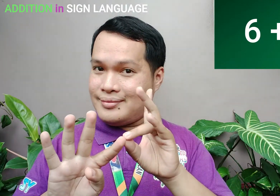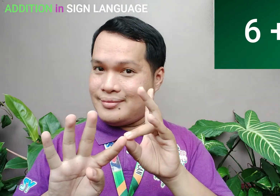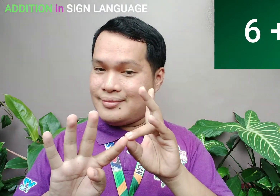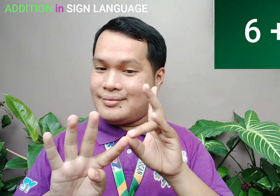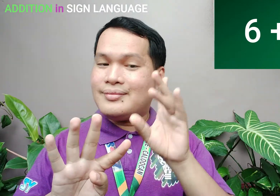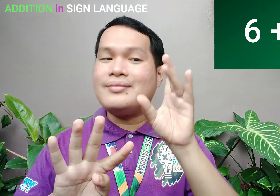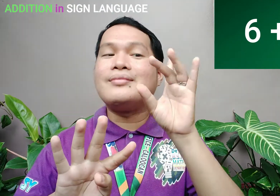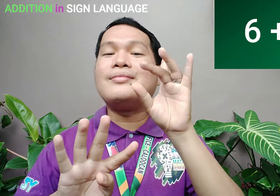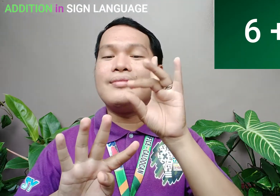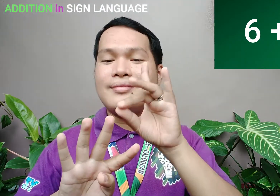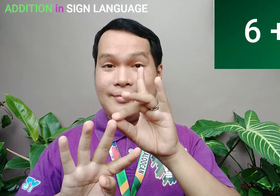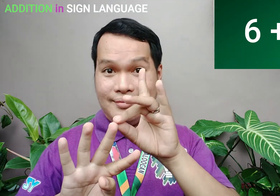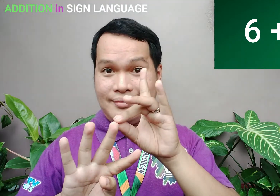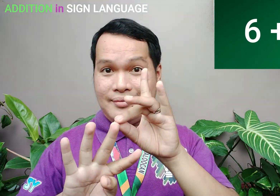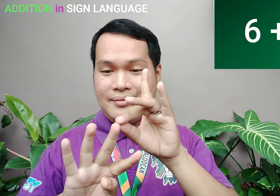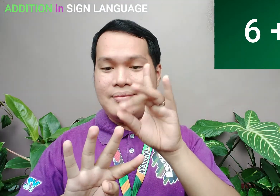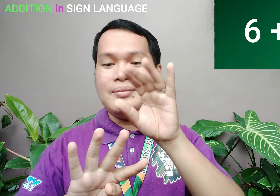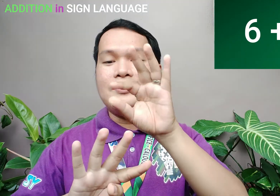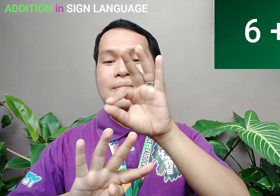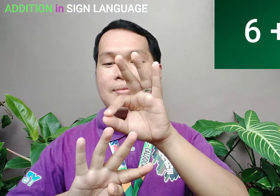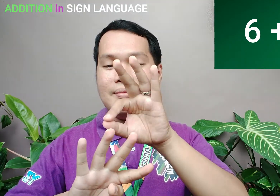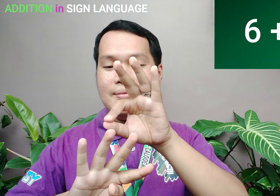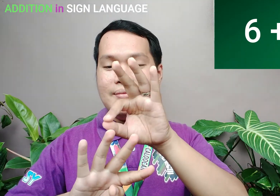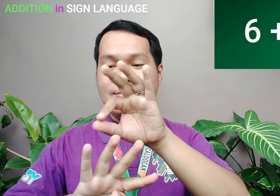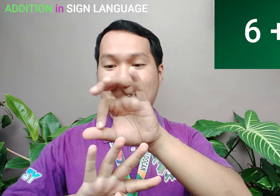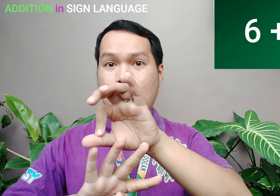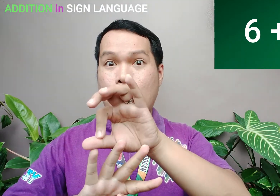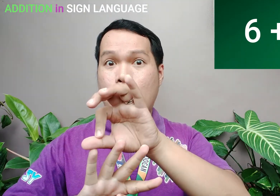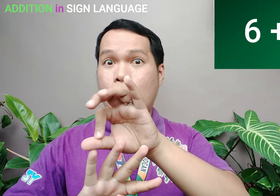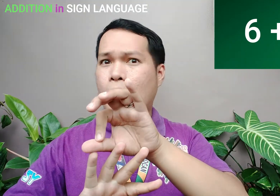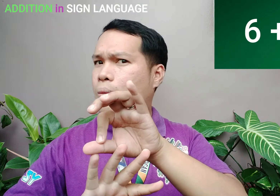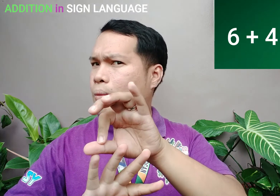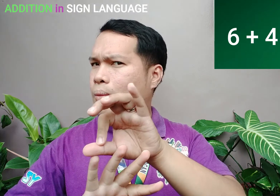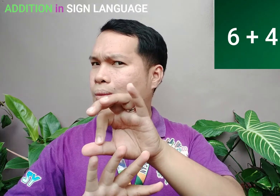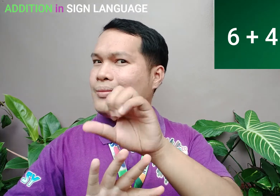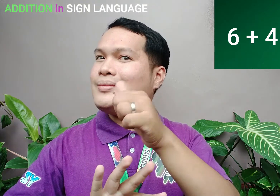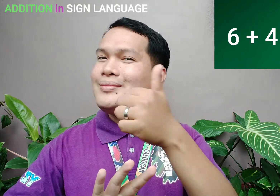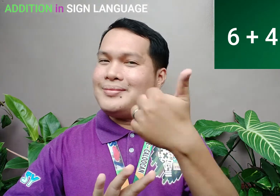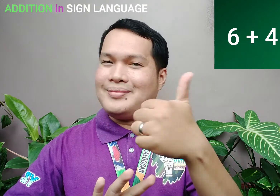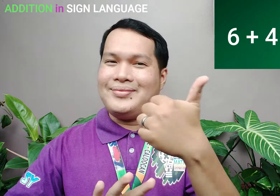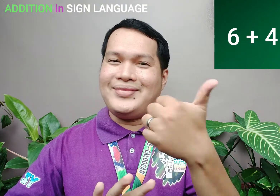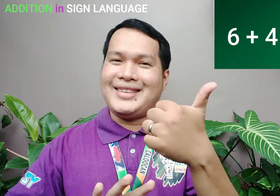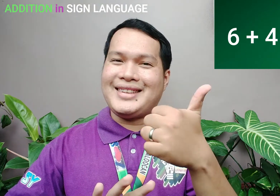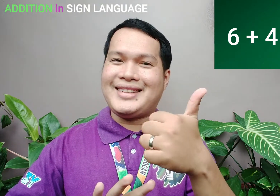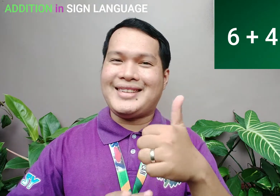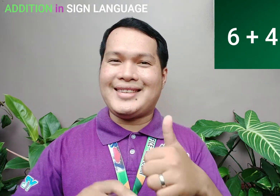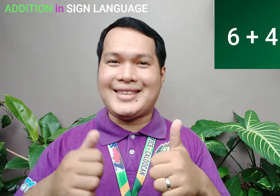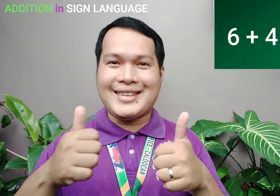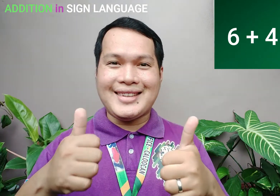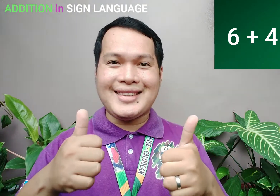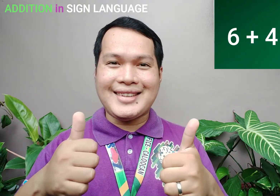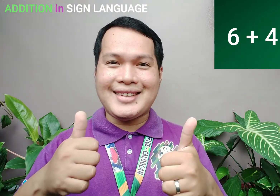Then 8 9 Ano nga ulit? 10 Tama